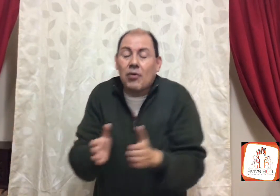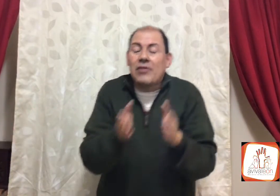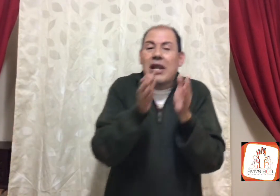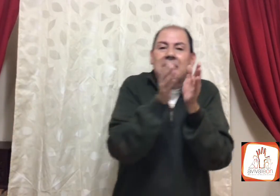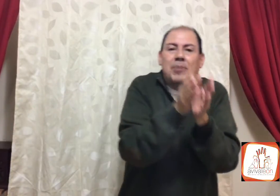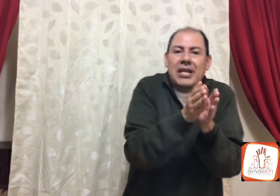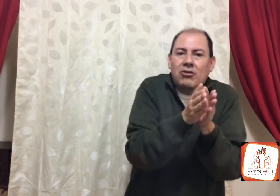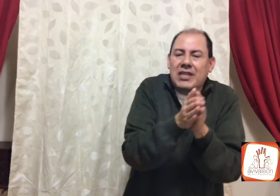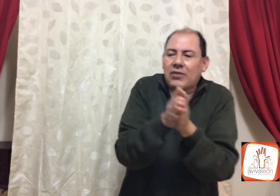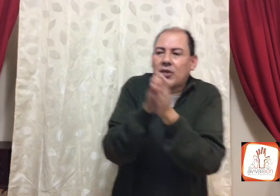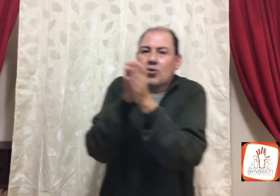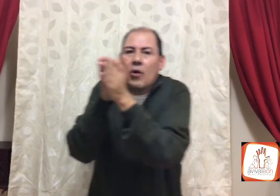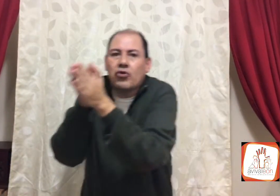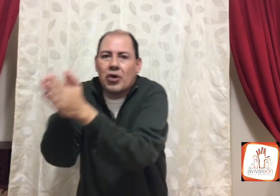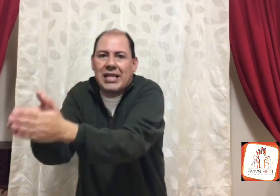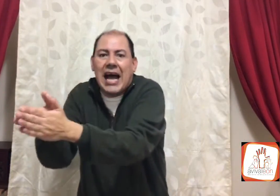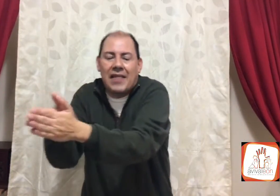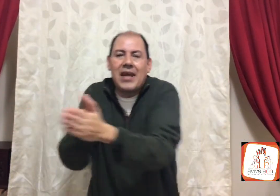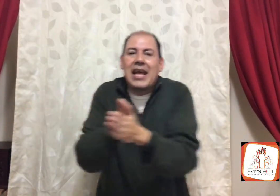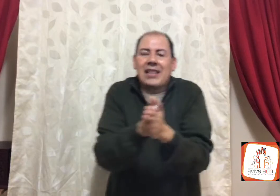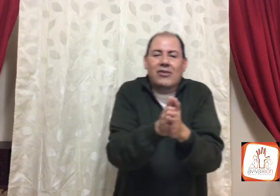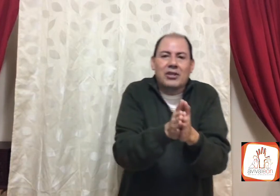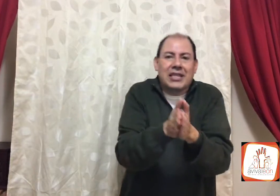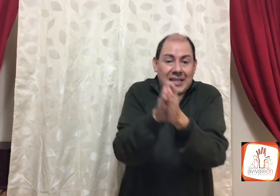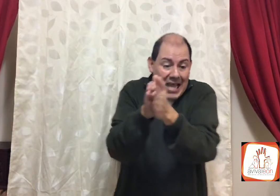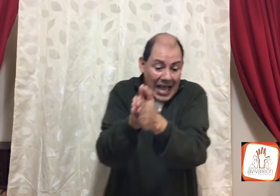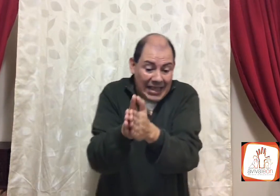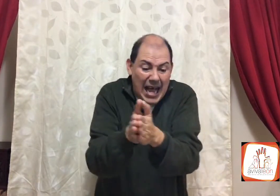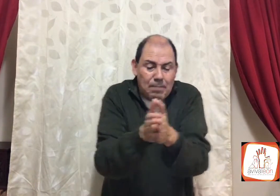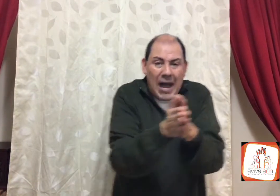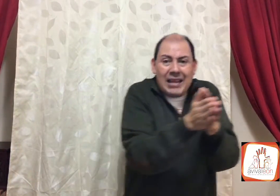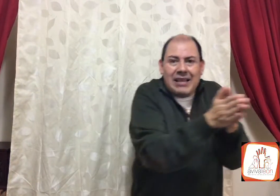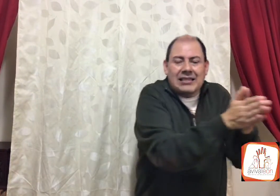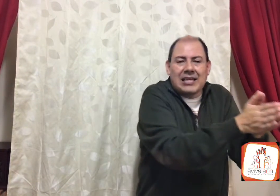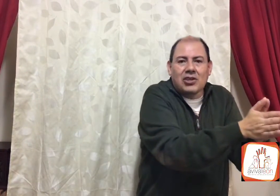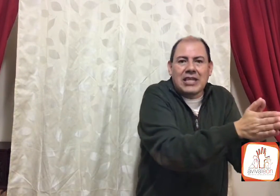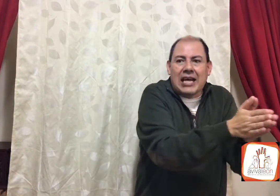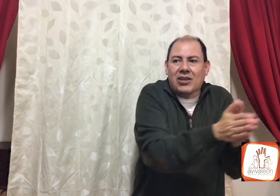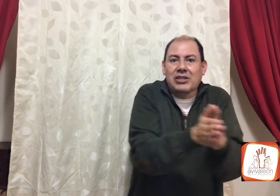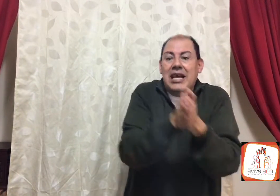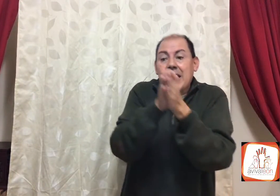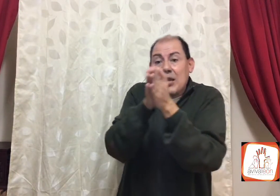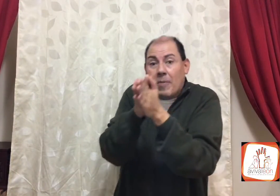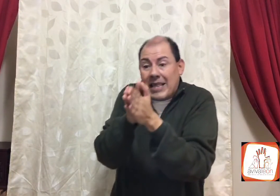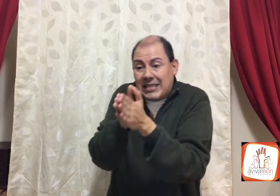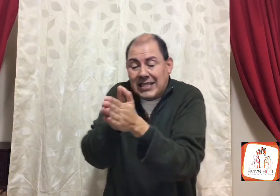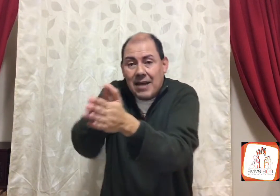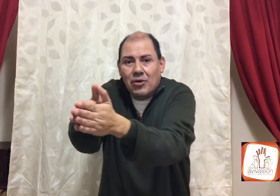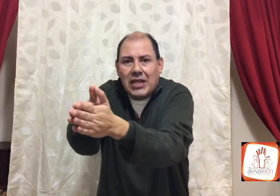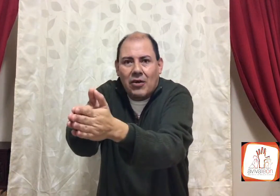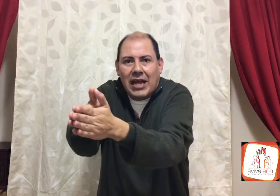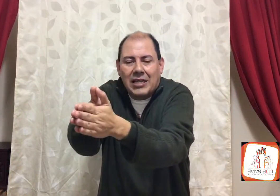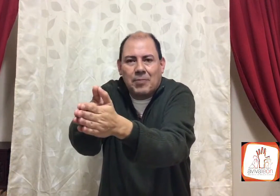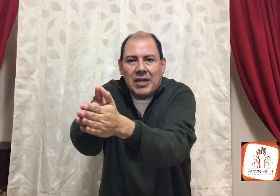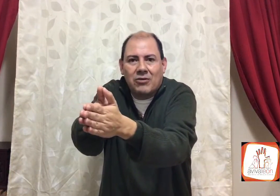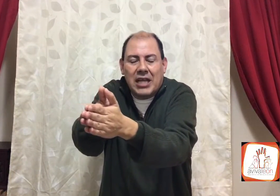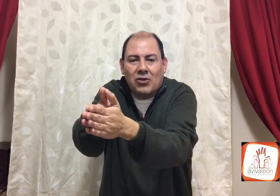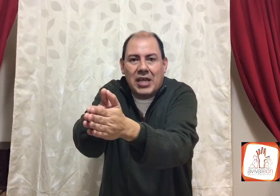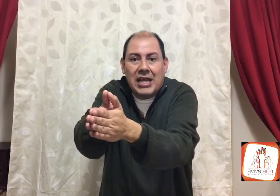cuando el Espíritu Santo es tu autoridad, entonces, te apartas de esos actos, y obedecemos a lo que el Espíritu Santo quiere